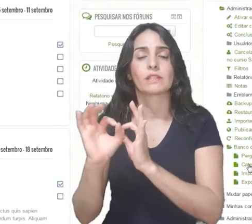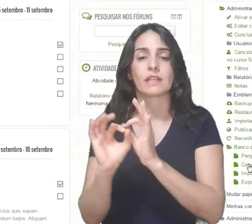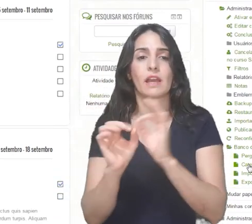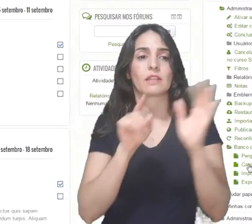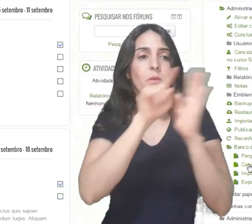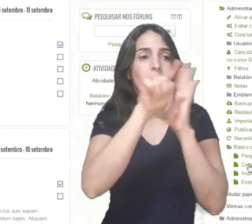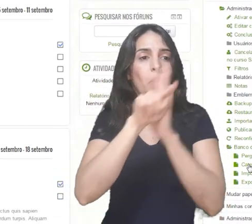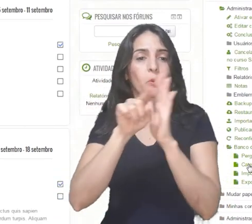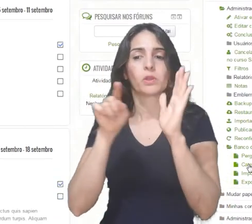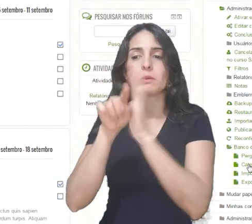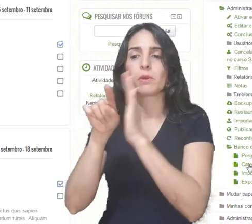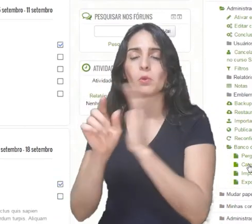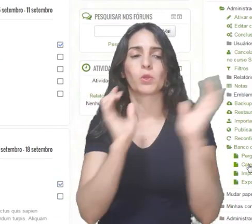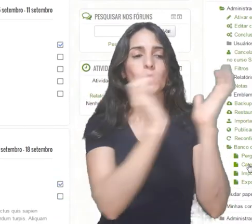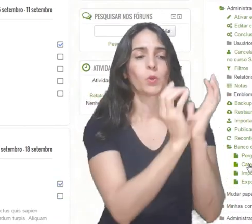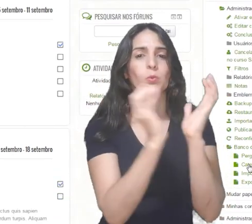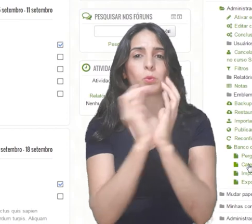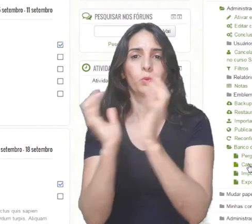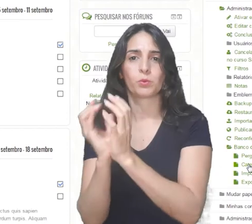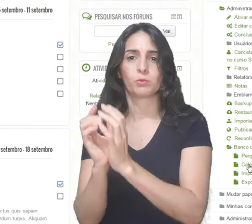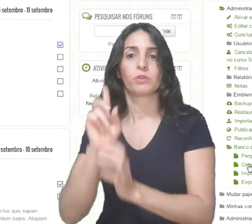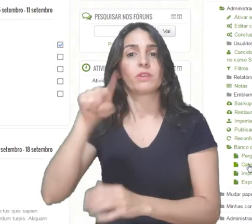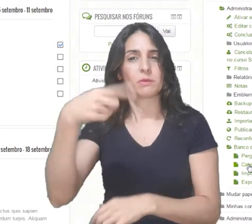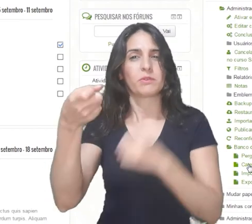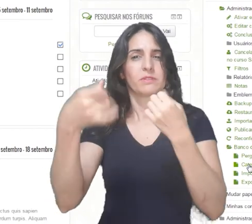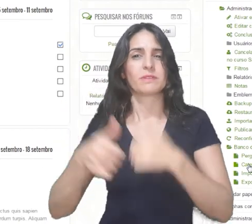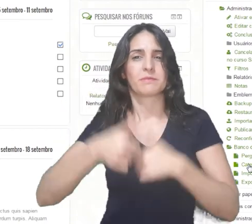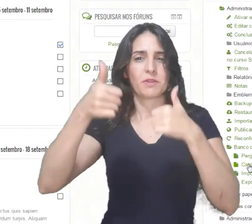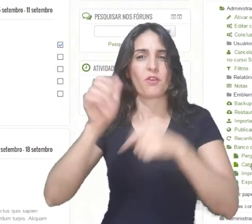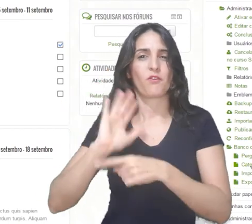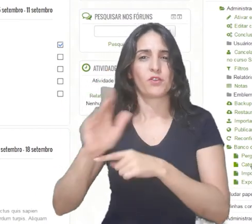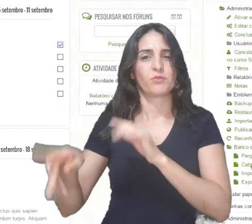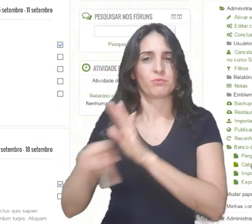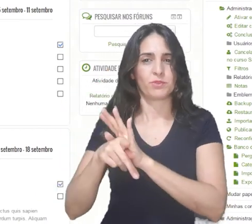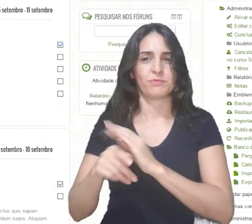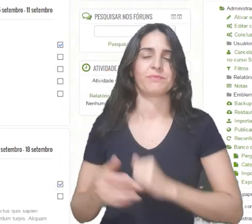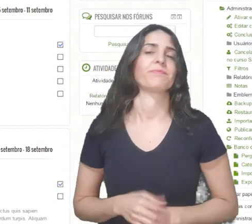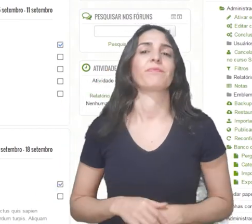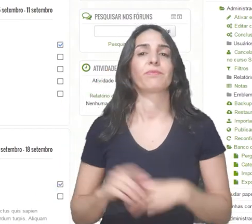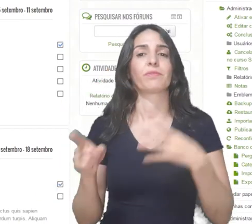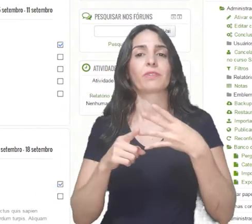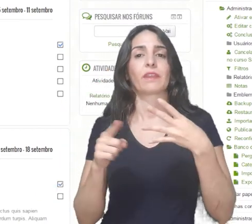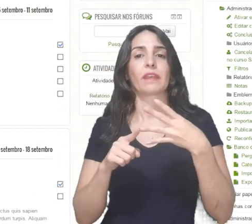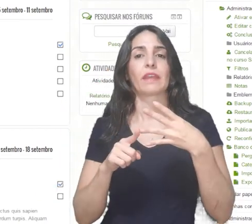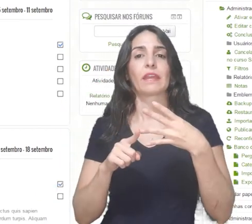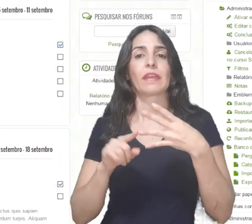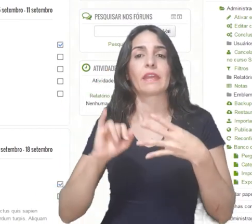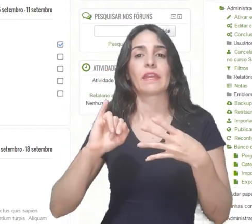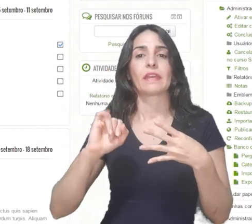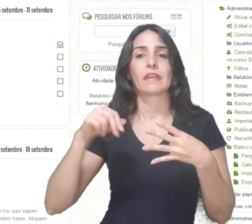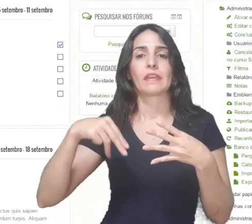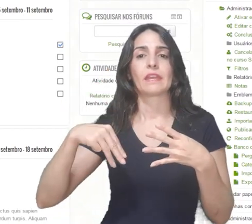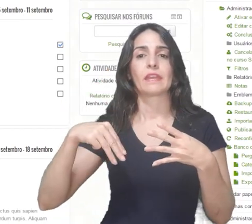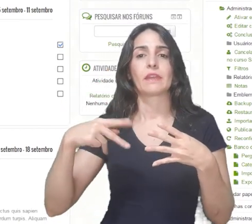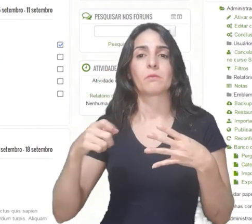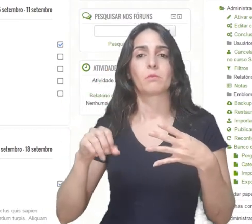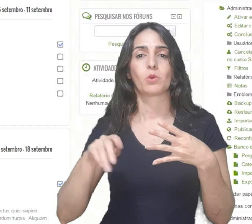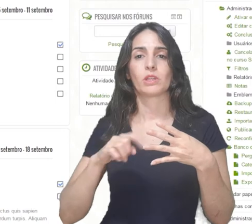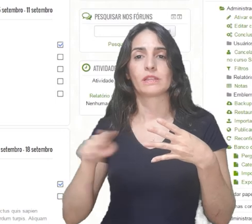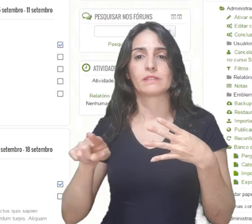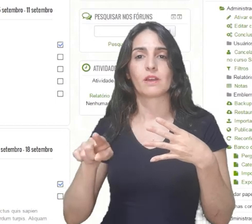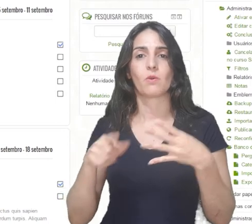organizar as perguntas. A vai ver melhor isso no vídeo sobre categorias. Importação é quando você quiser